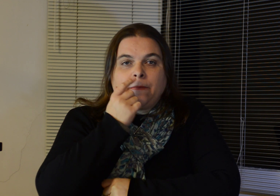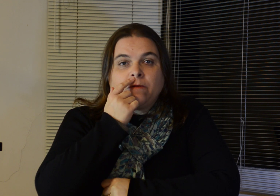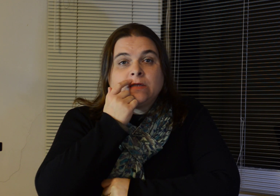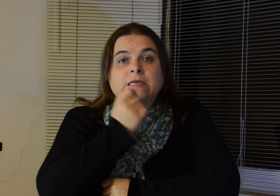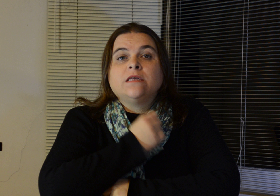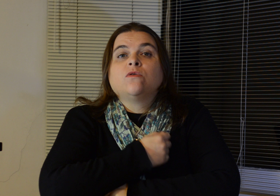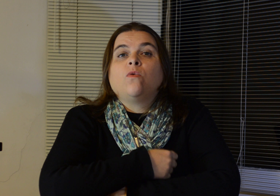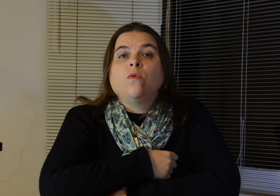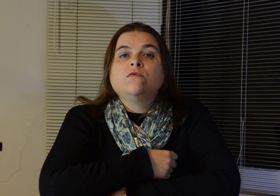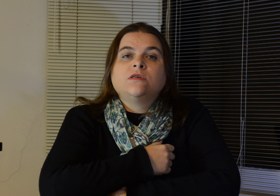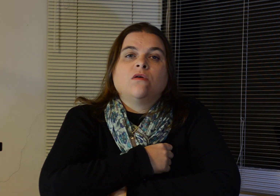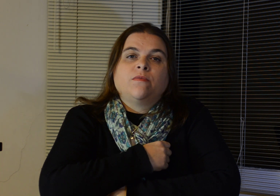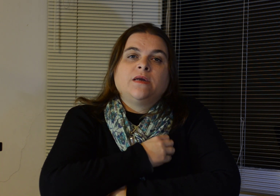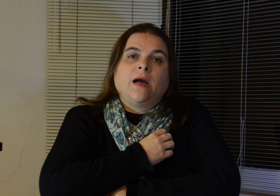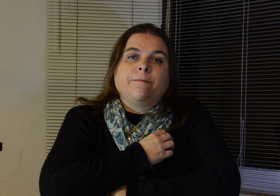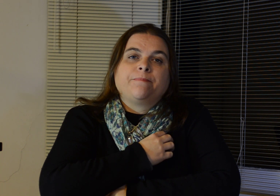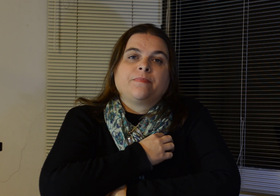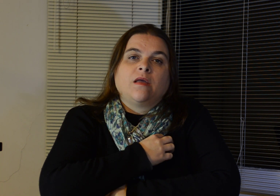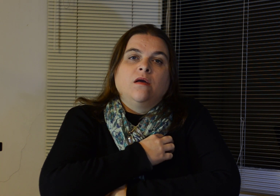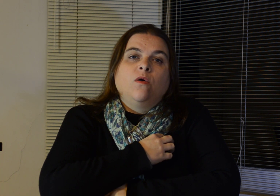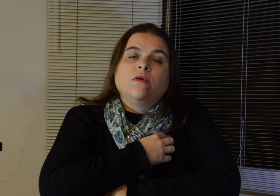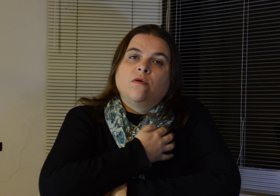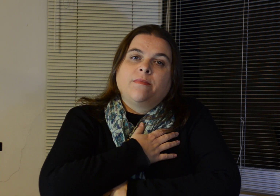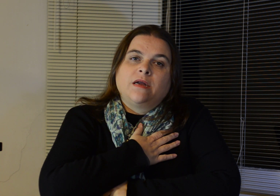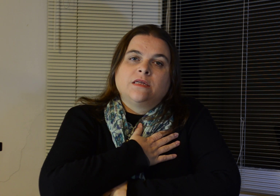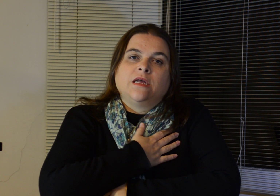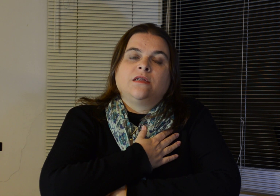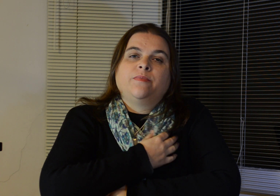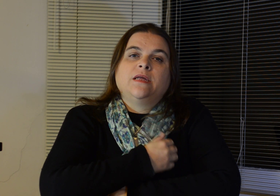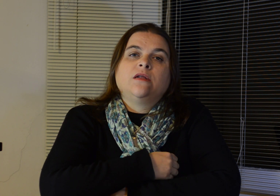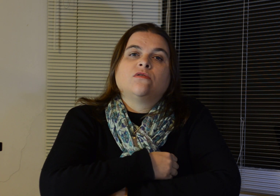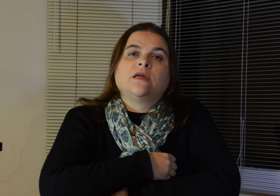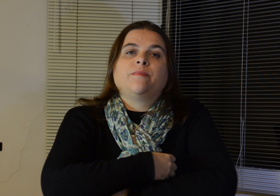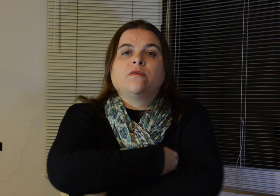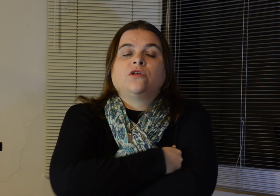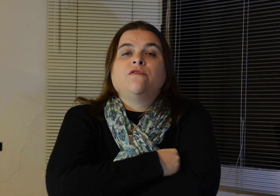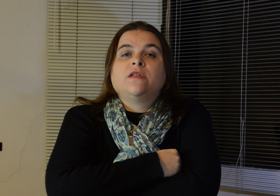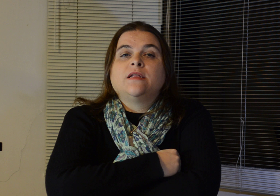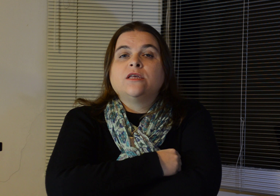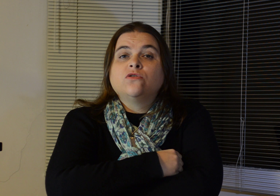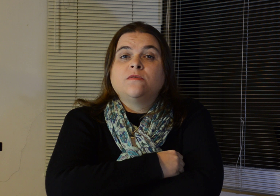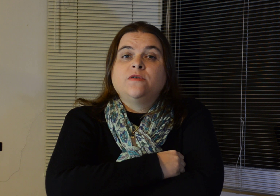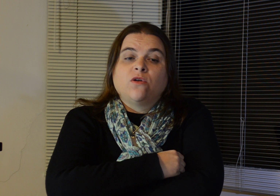para vocês como se auto-aplicar. O meu nome é Márcia Tessy de Pereira, sou terapeuta de EFT desde 2009,